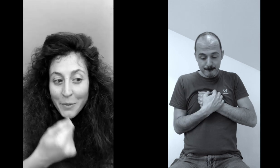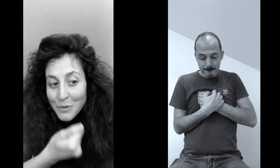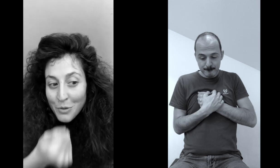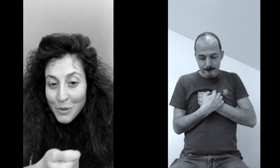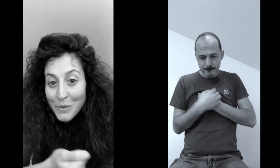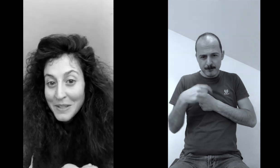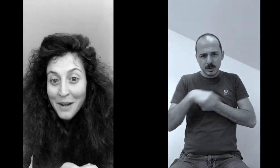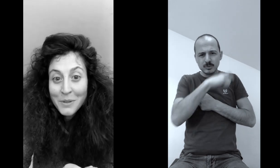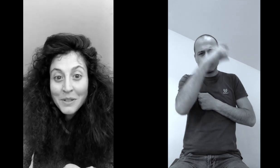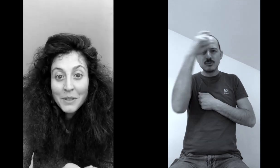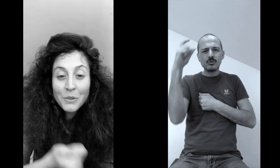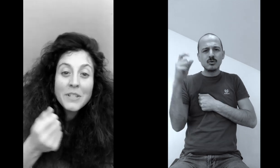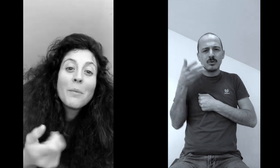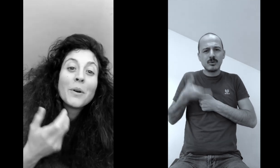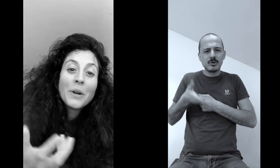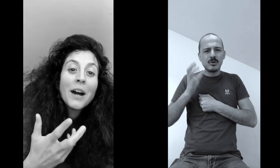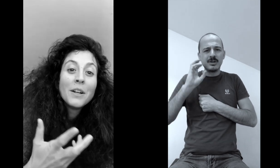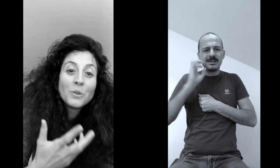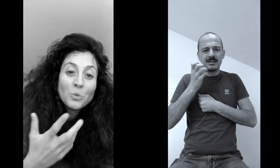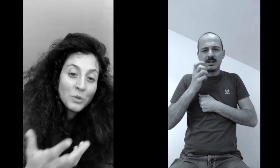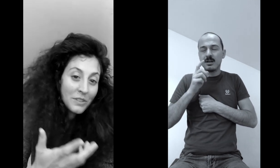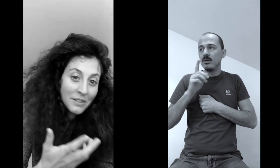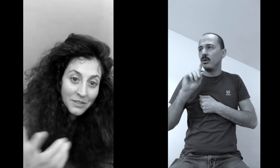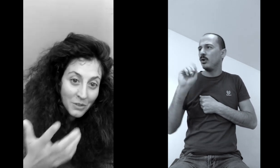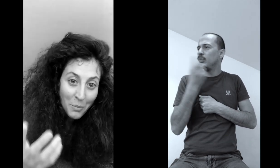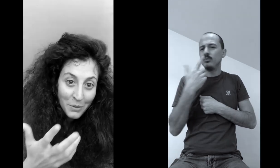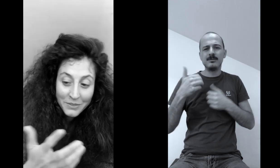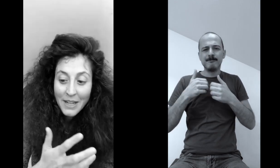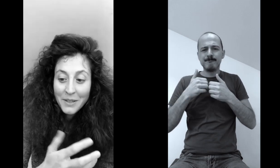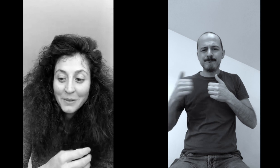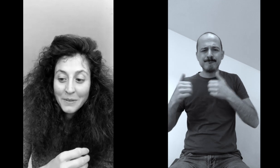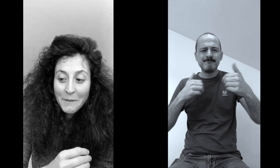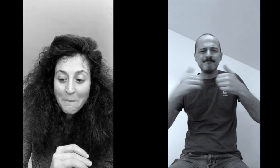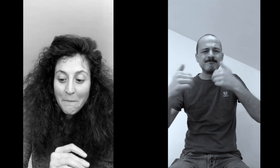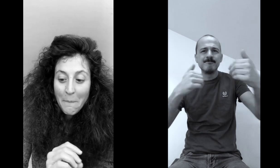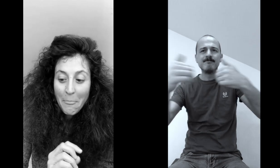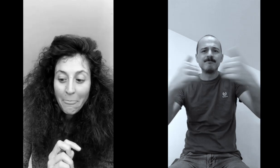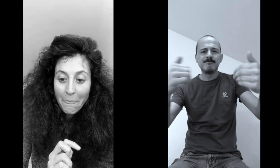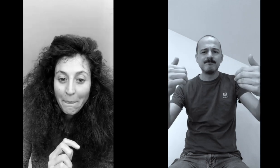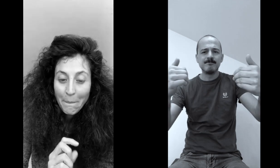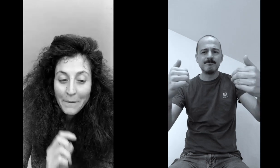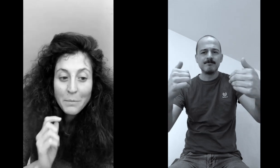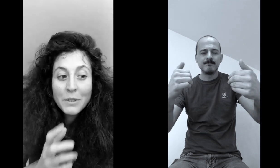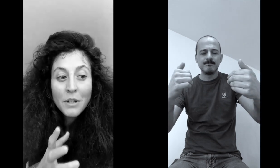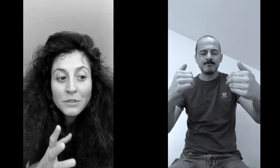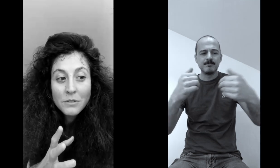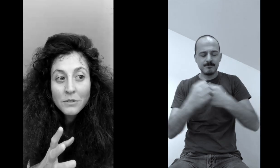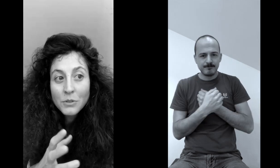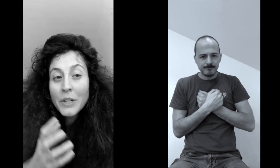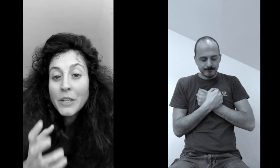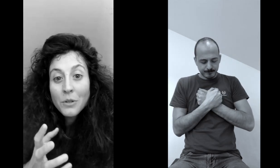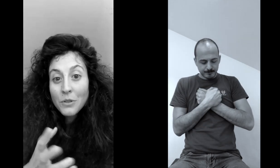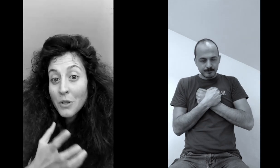in questo giorno strano dove siamo ancora tutti troppo lontano ti porterò